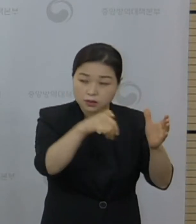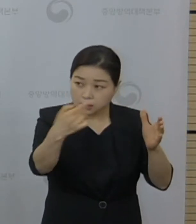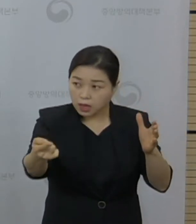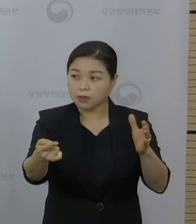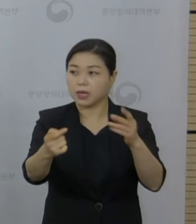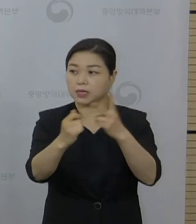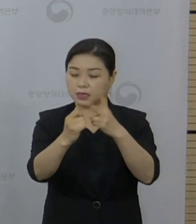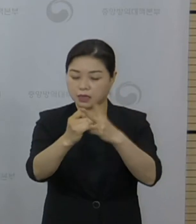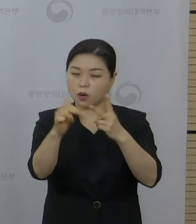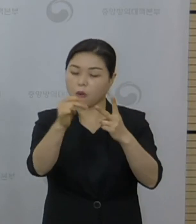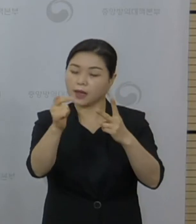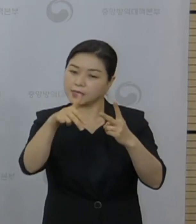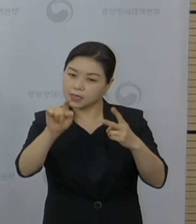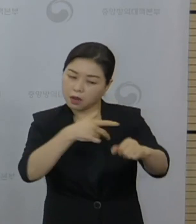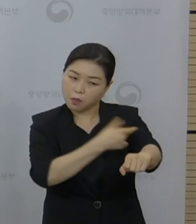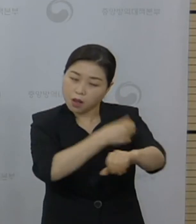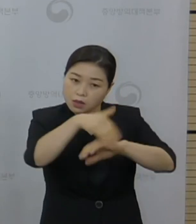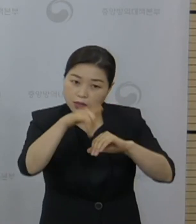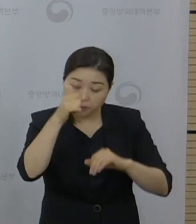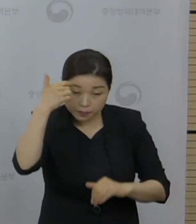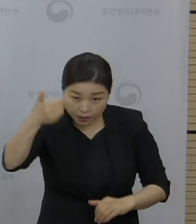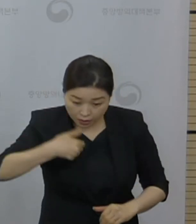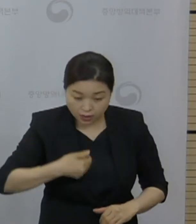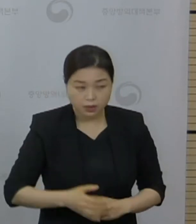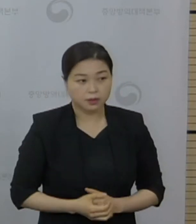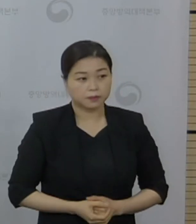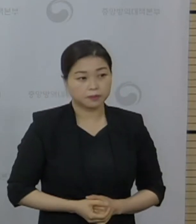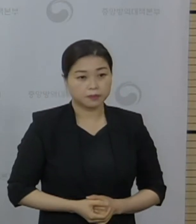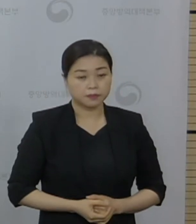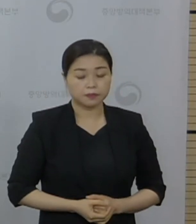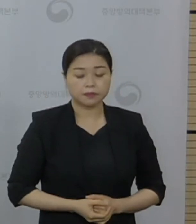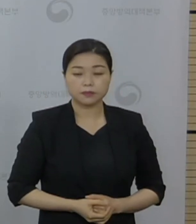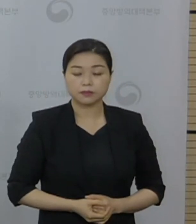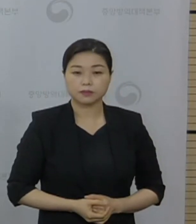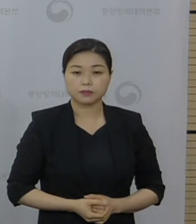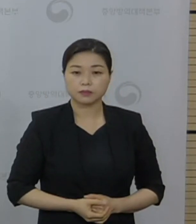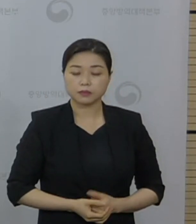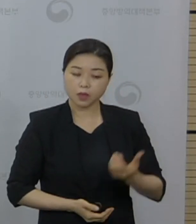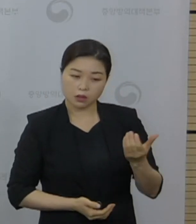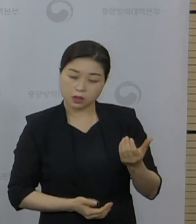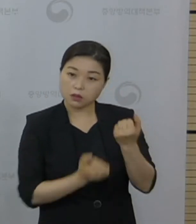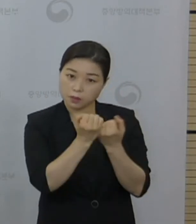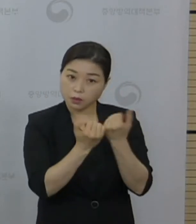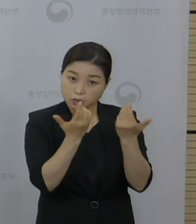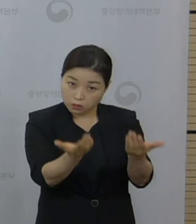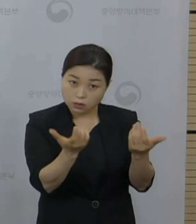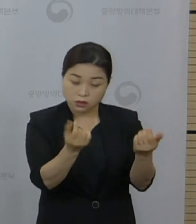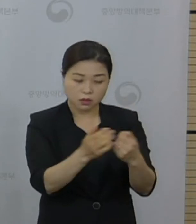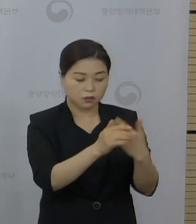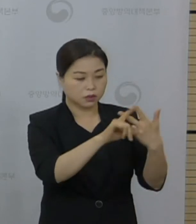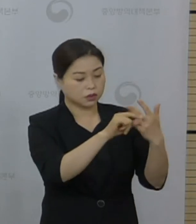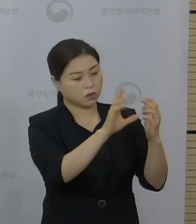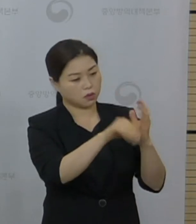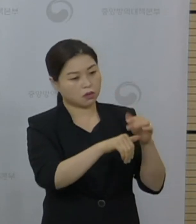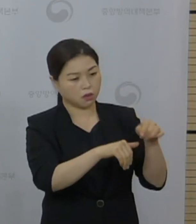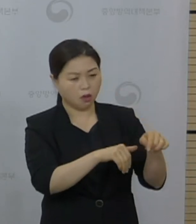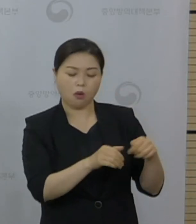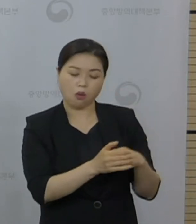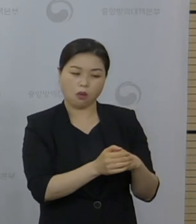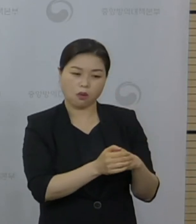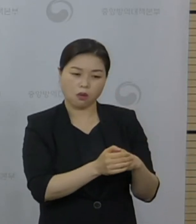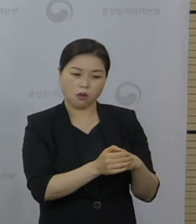있는지 질의입니다. 이 부분은 앞서 설명드린 대로 7월 달에 교차접종 대상은 저희가